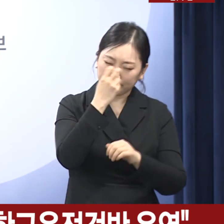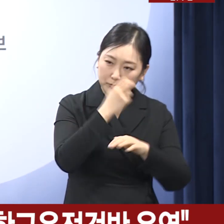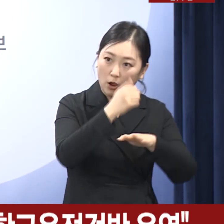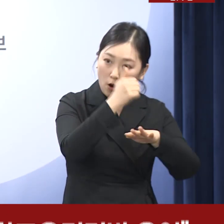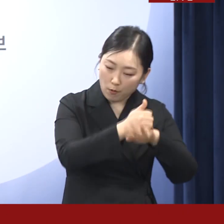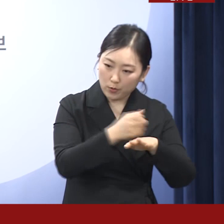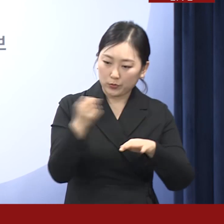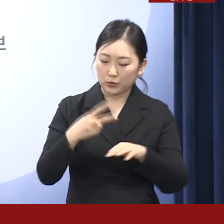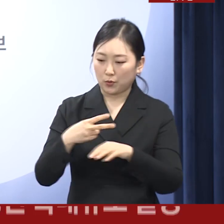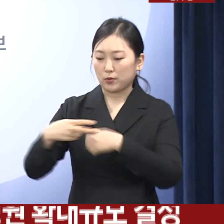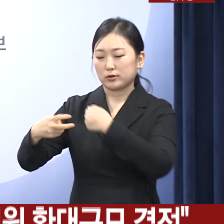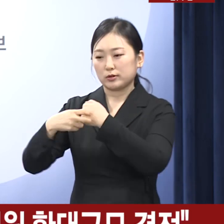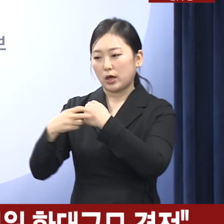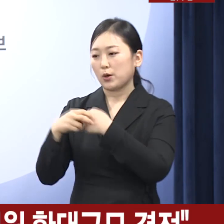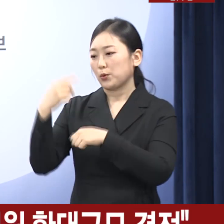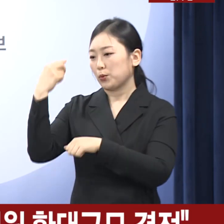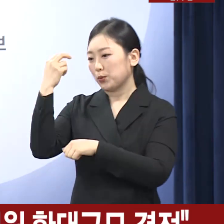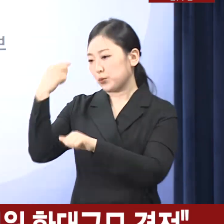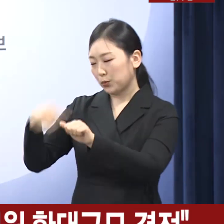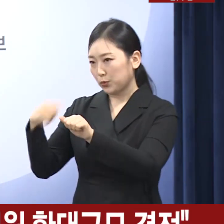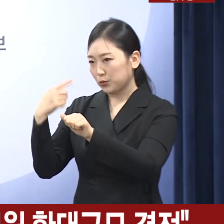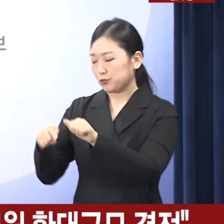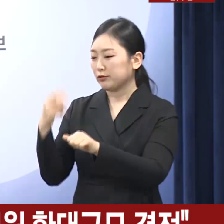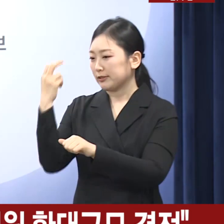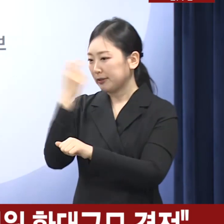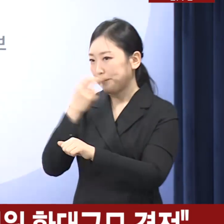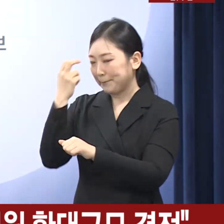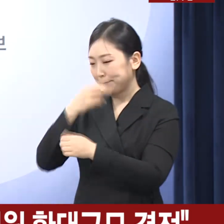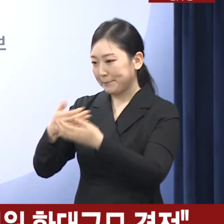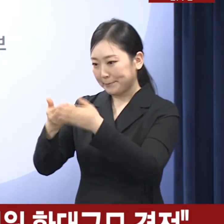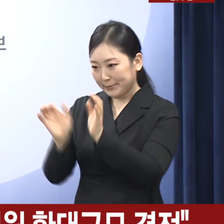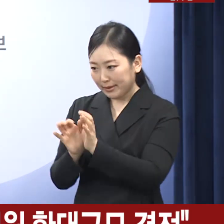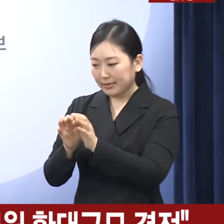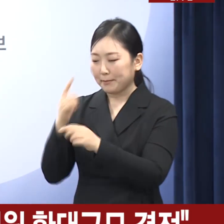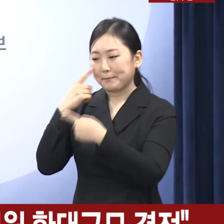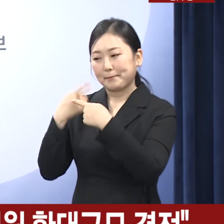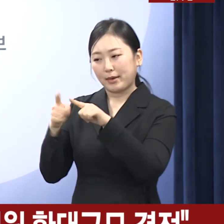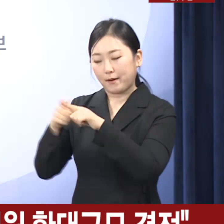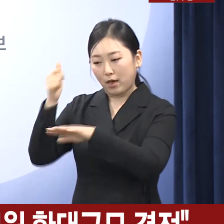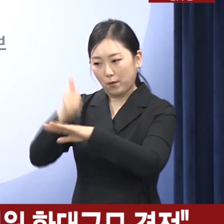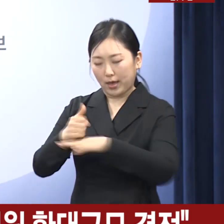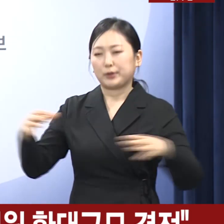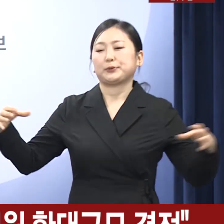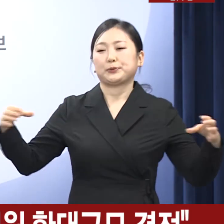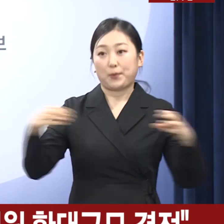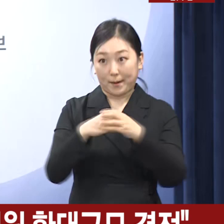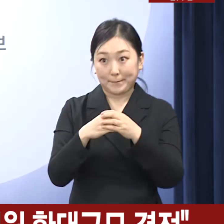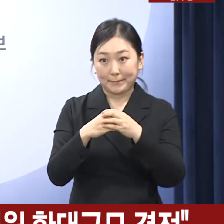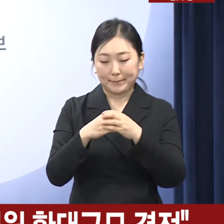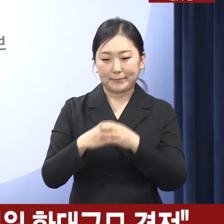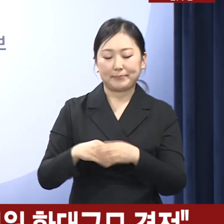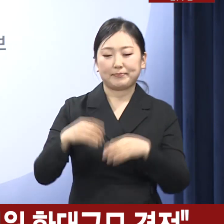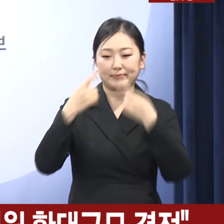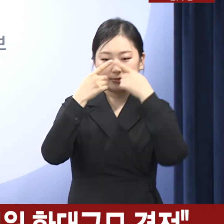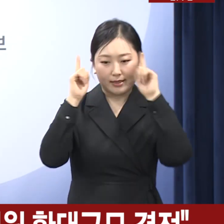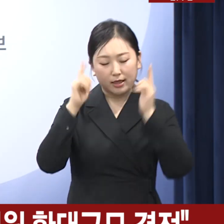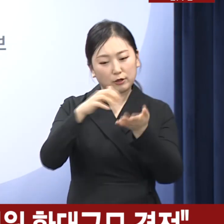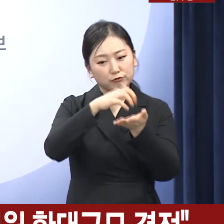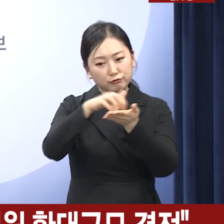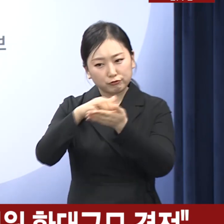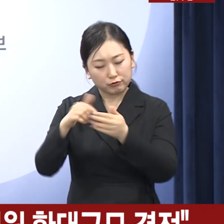의학 교육 점검반의 평가 결과 등을 종합적으로 검토하여 입학 정원 확대 규모를